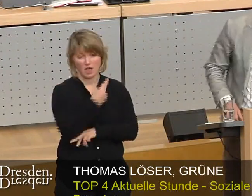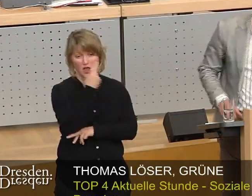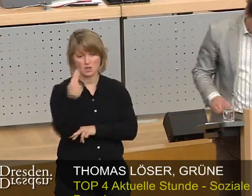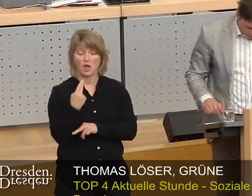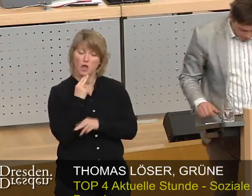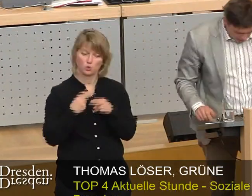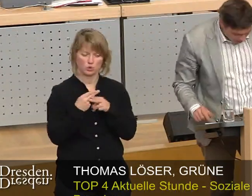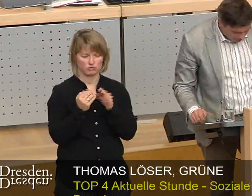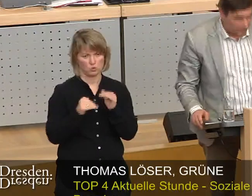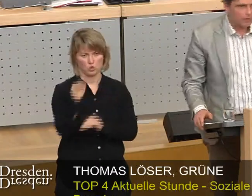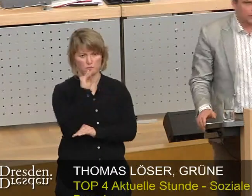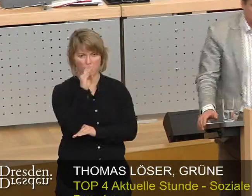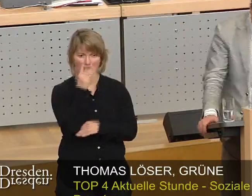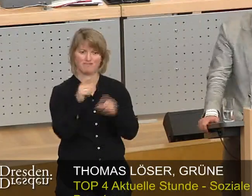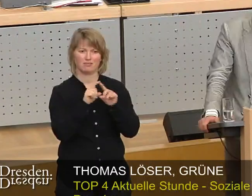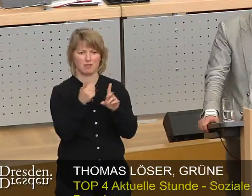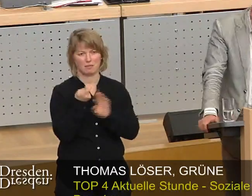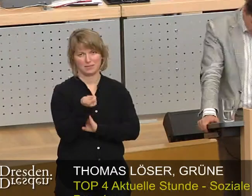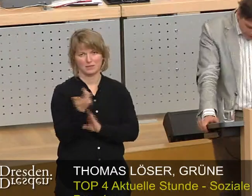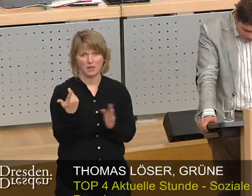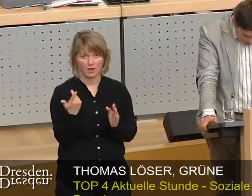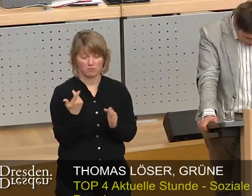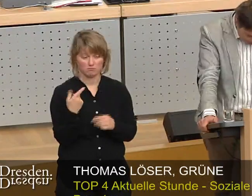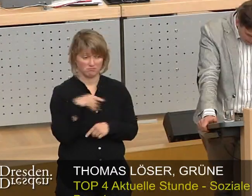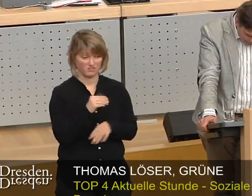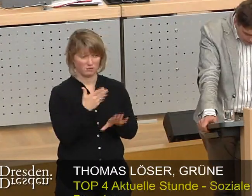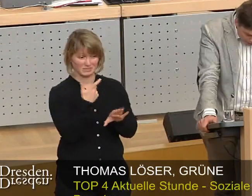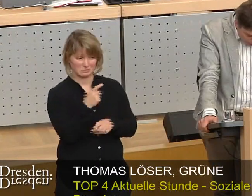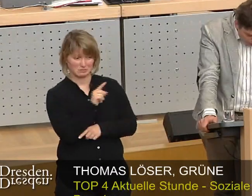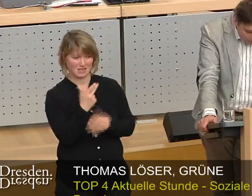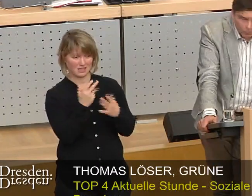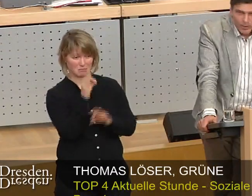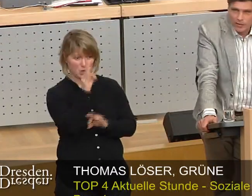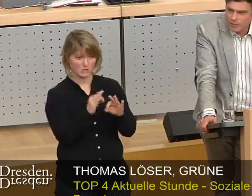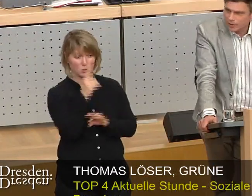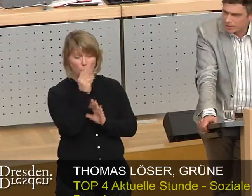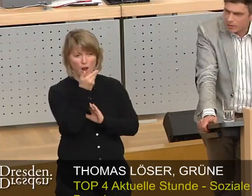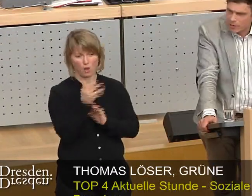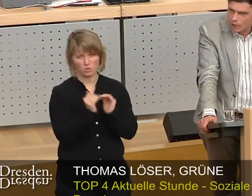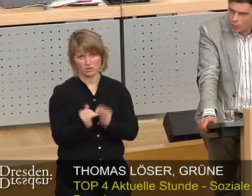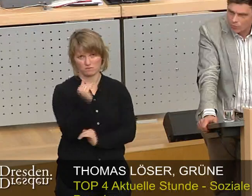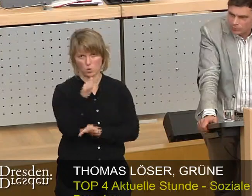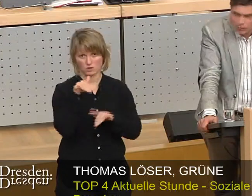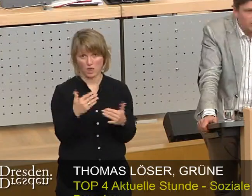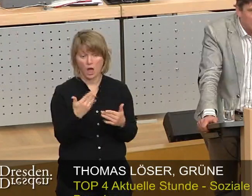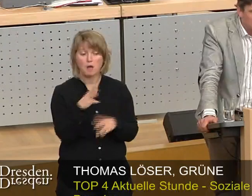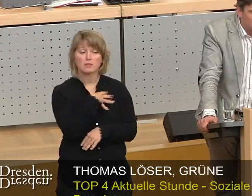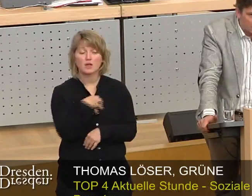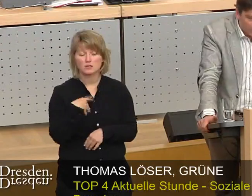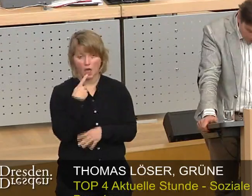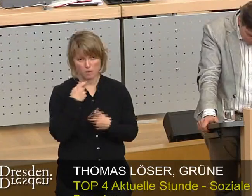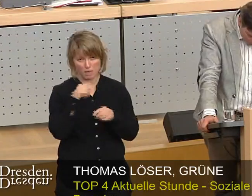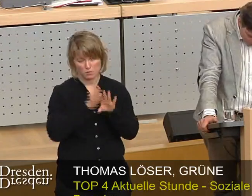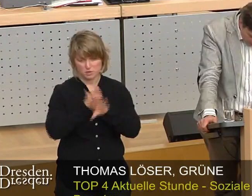Durchschnitt deutschlandweit, was die Mieten angeht. Und das bei 75, 80 % Lohnniveau. Wir haben in Dresden auch einen Bauboom, unter